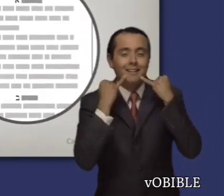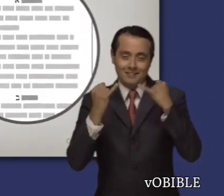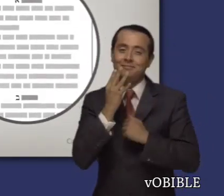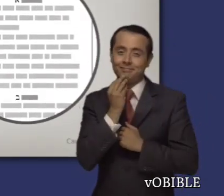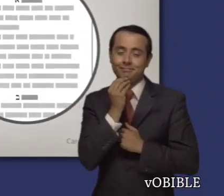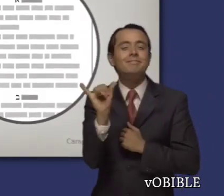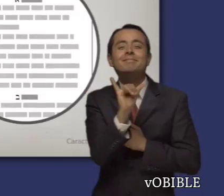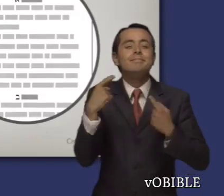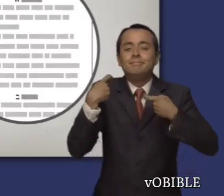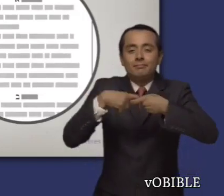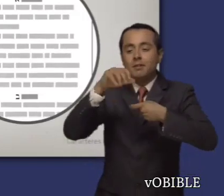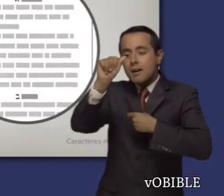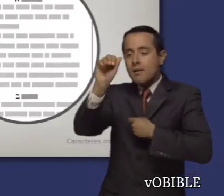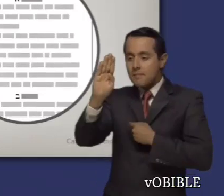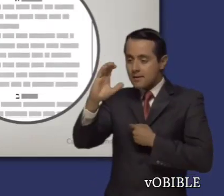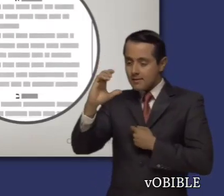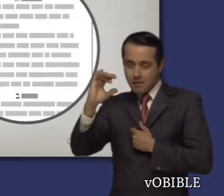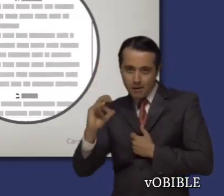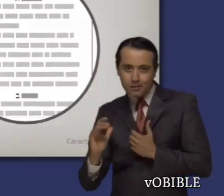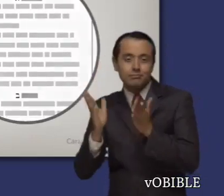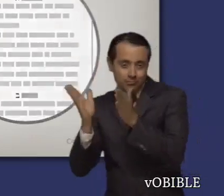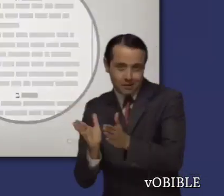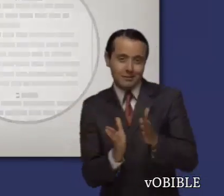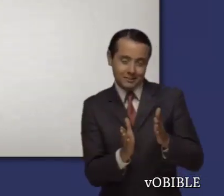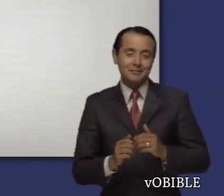empieza con una letra diferente del alfabeto hebreo.